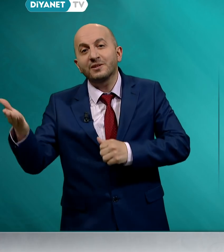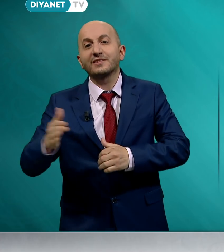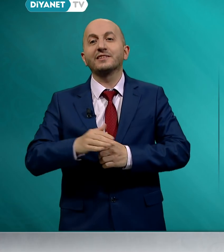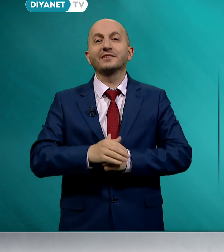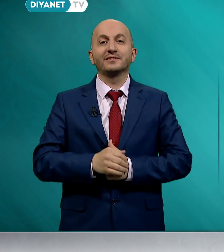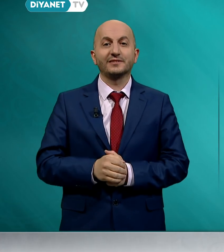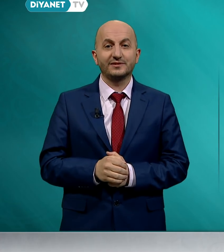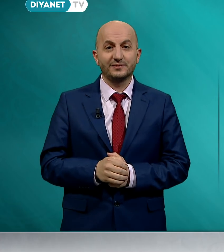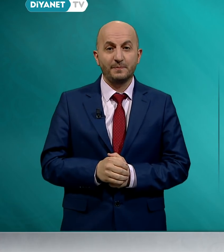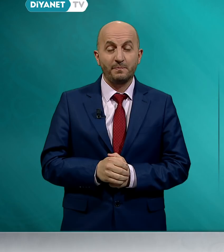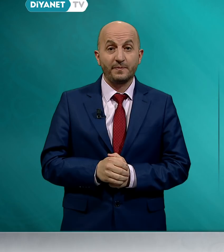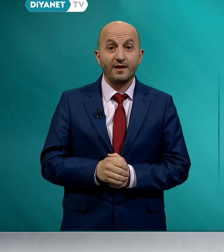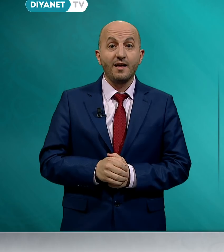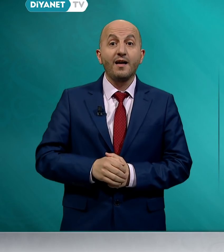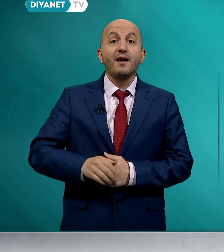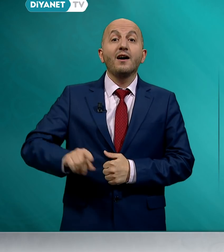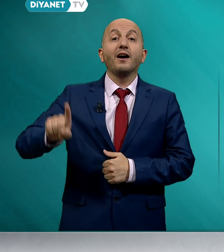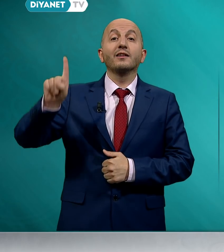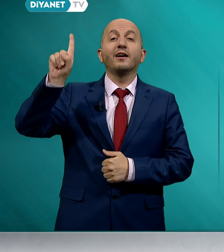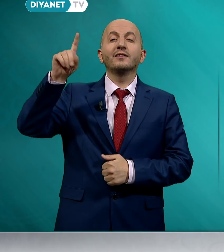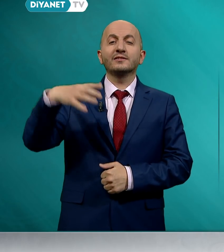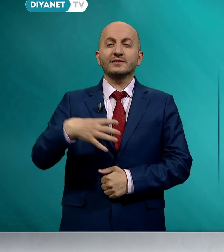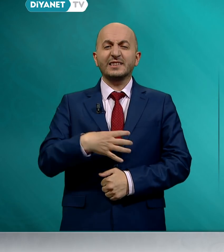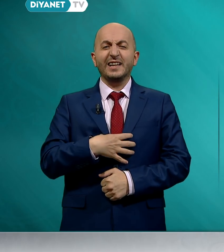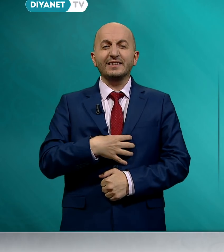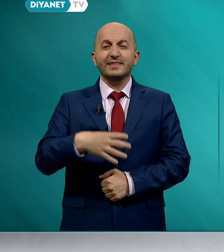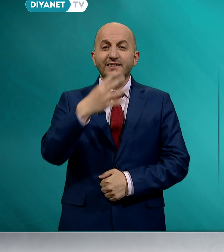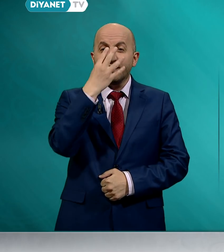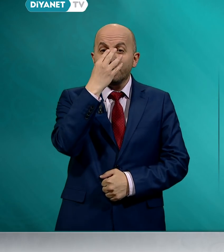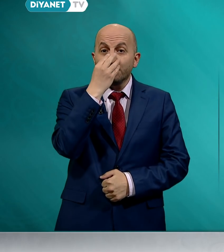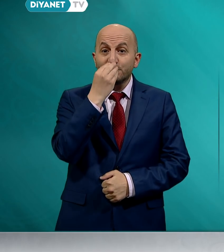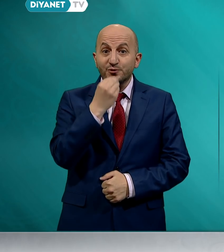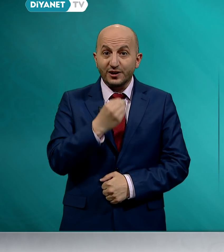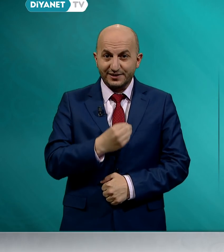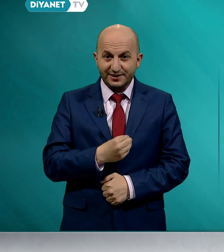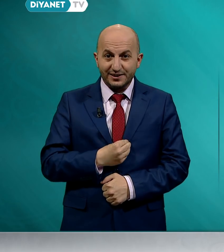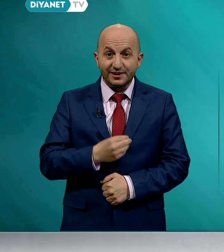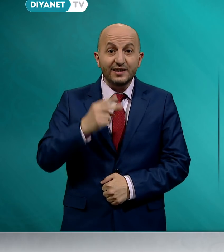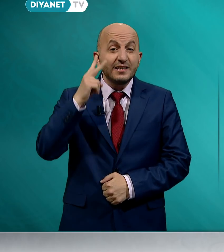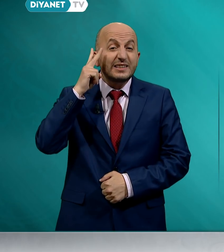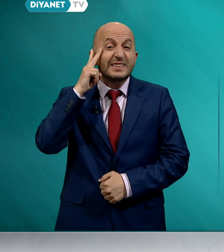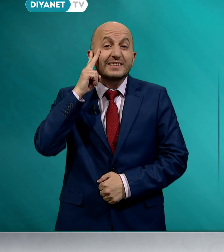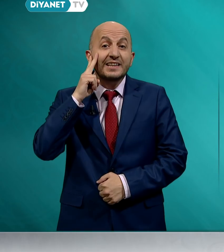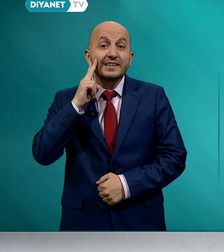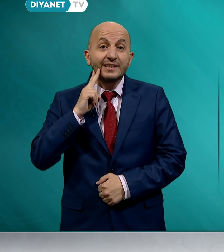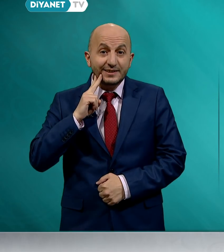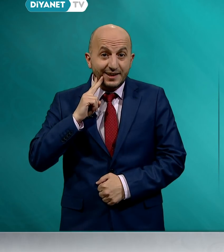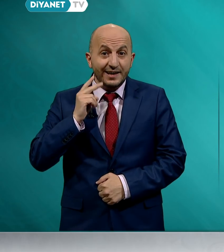Allah'ın kendisine lütfettiği zenginlikten